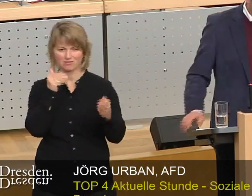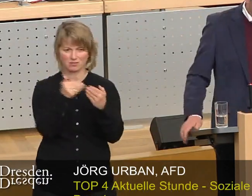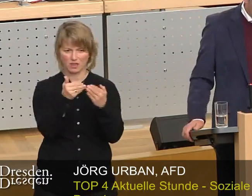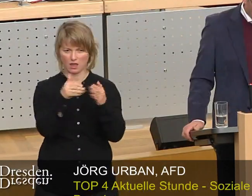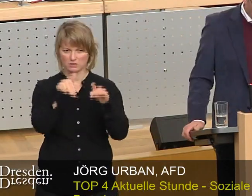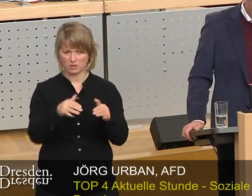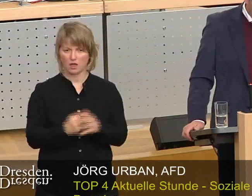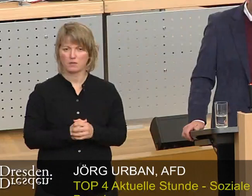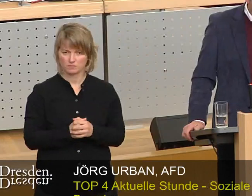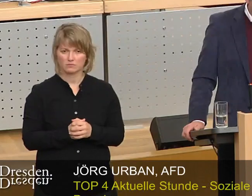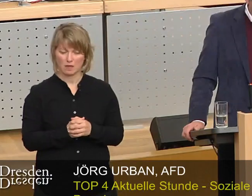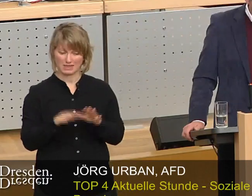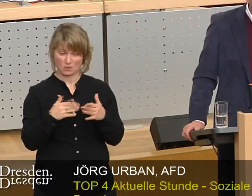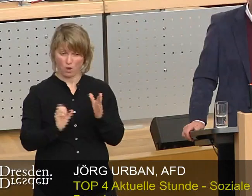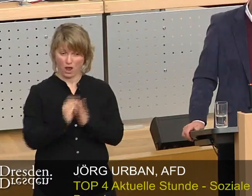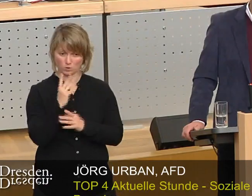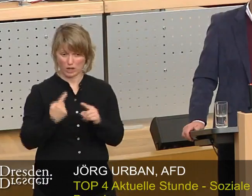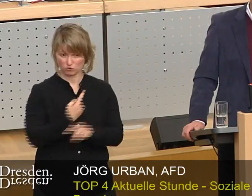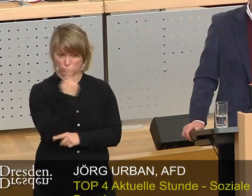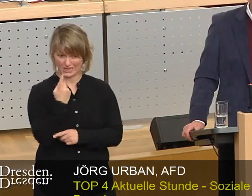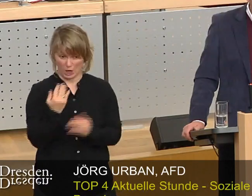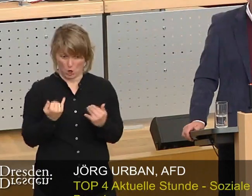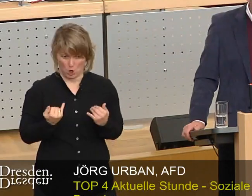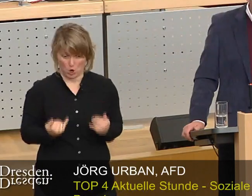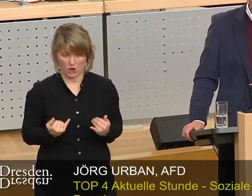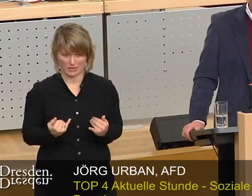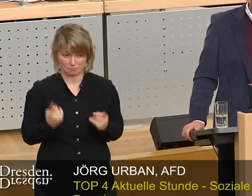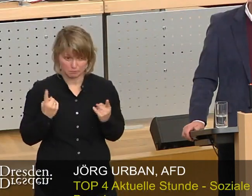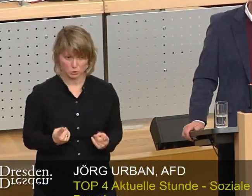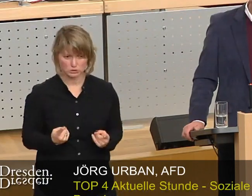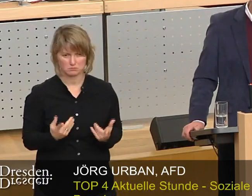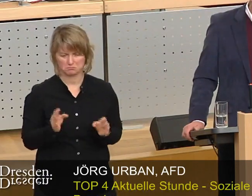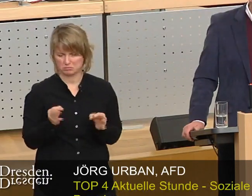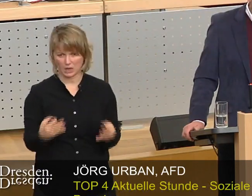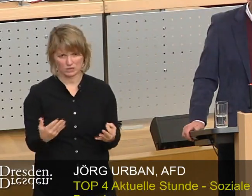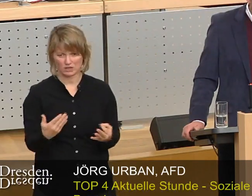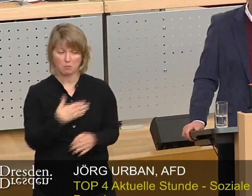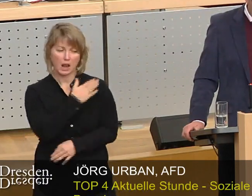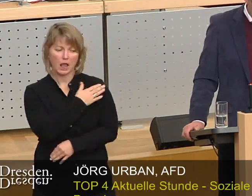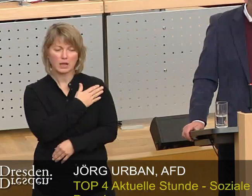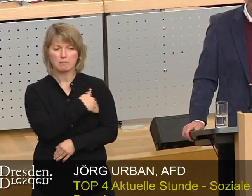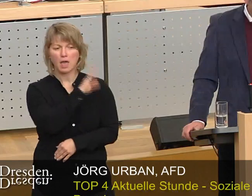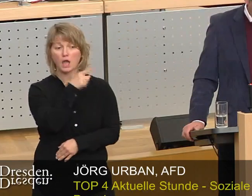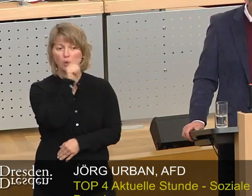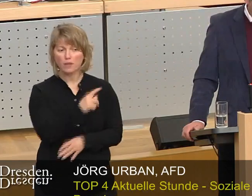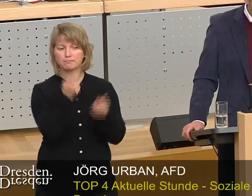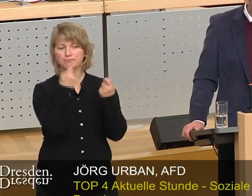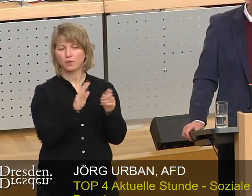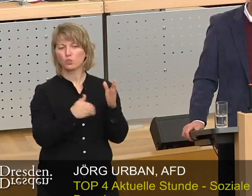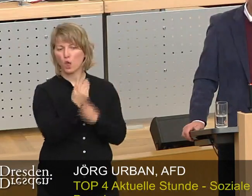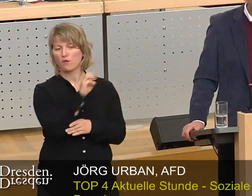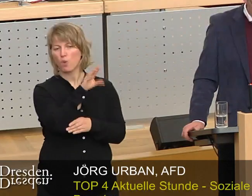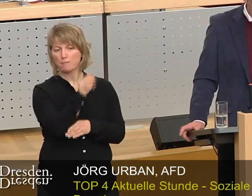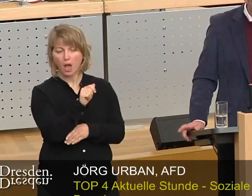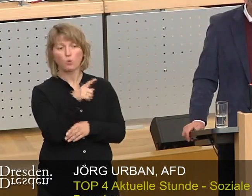Nötig ist eine solche Aktuelle Stunde heute aber gerade nicht. Die linke Mehrheit beschließt heute die neue WOBA und der